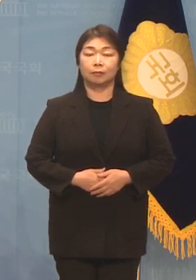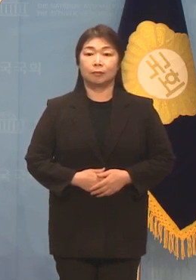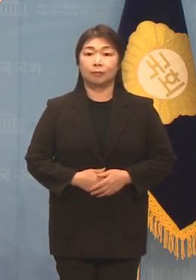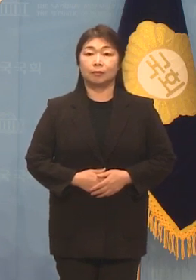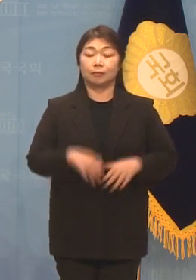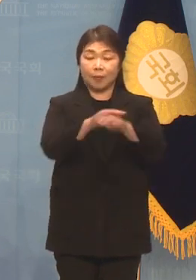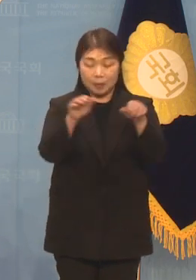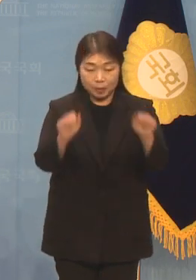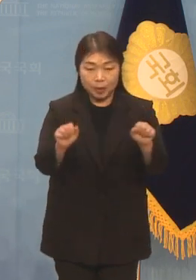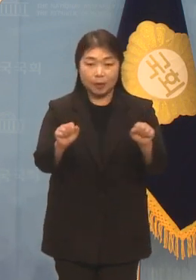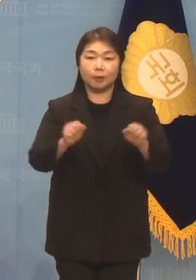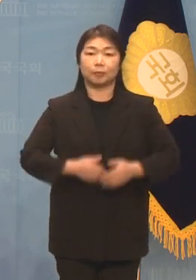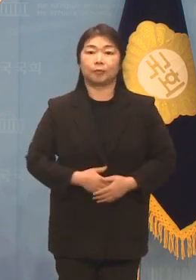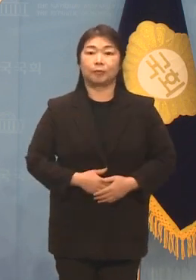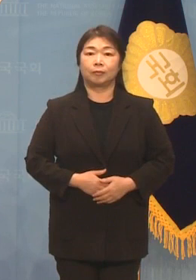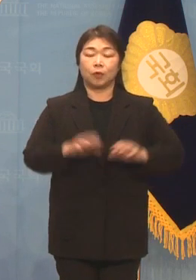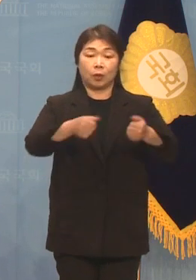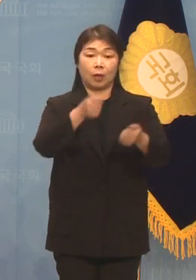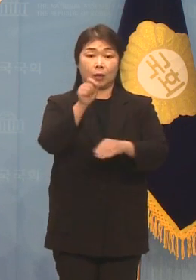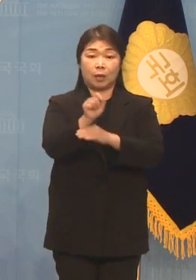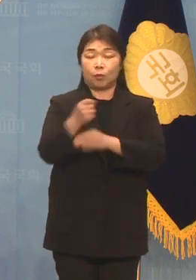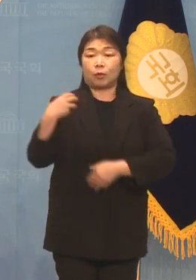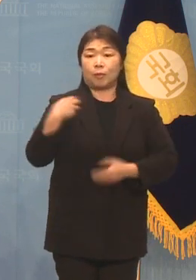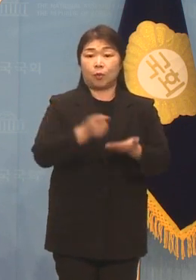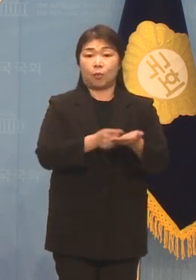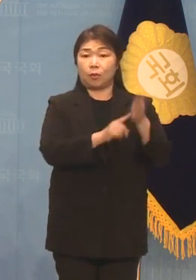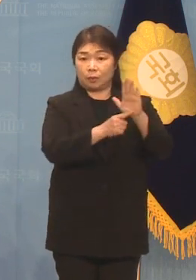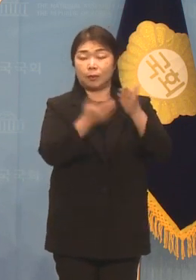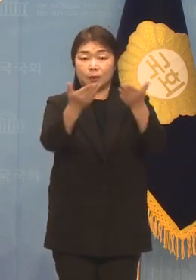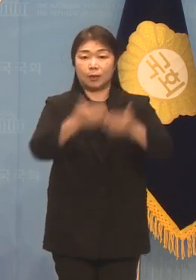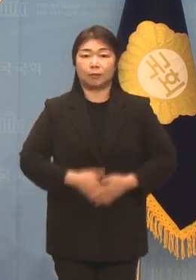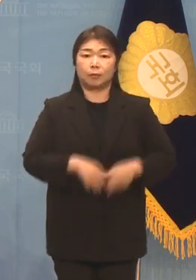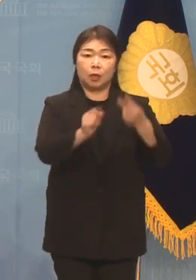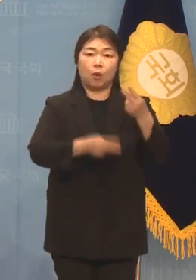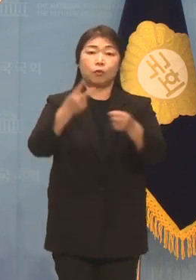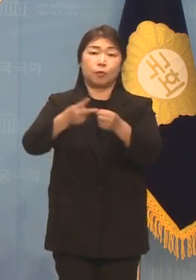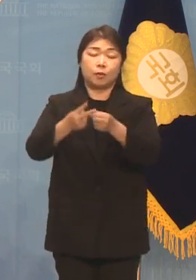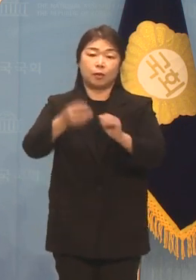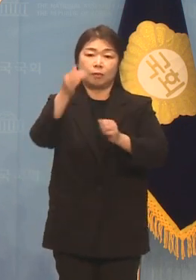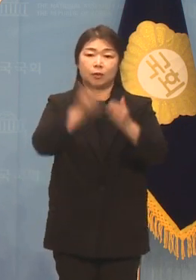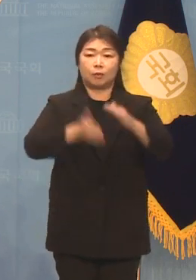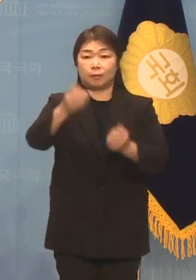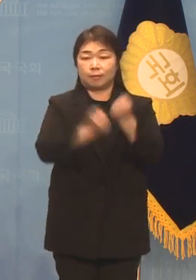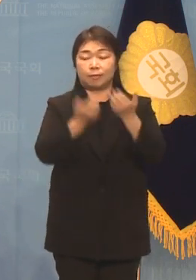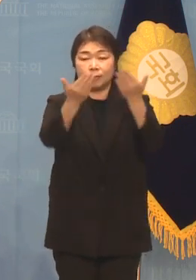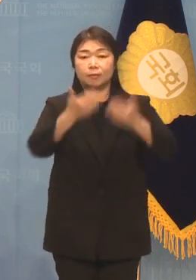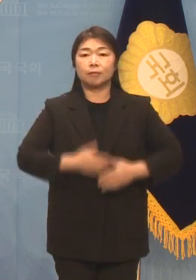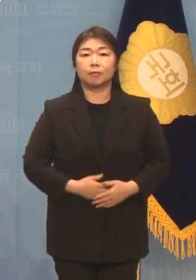안녕하세요. 국회사무처 공보계획관입니다. 2월 2주차 정례 브리핑을 시작하겠습니다.